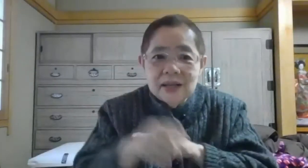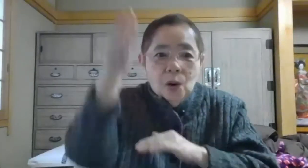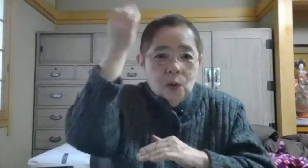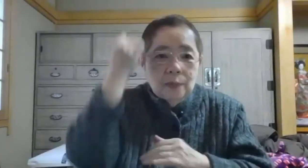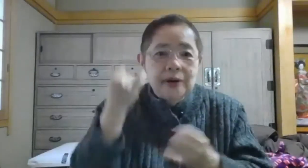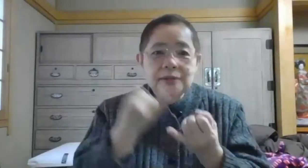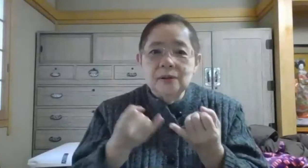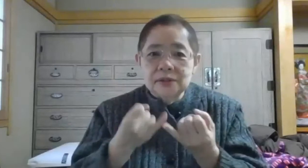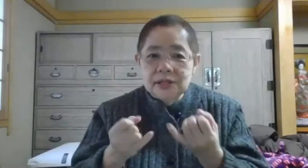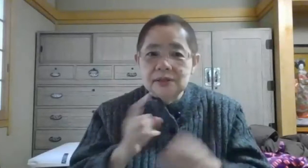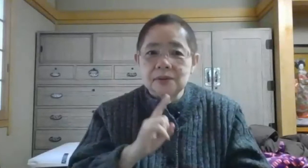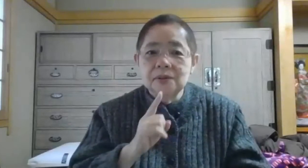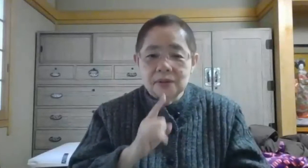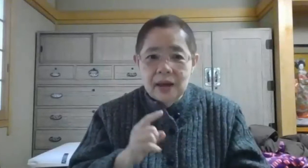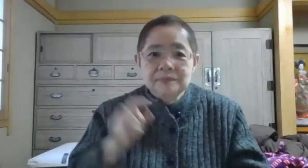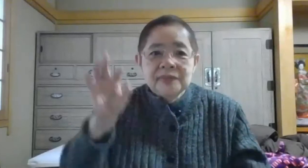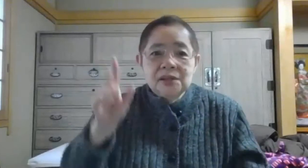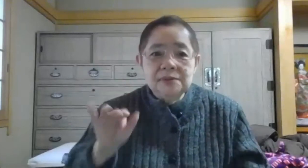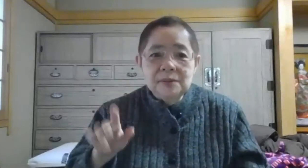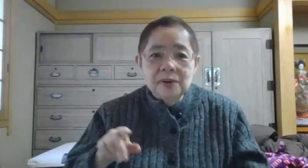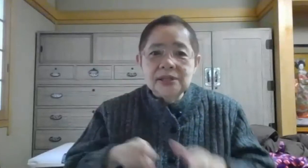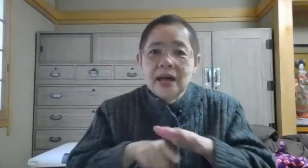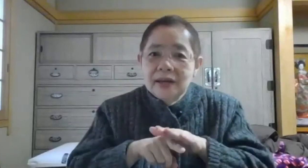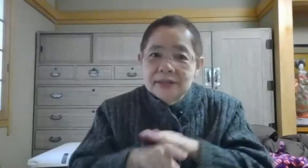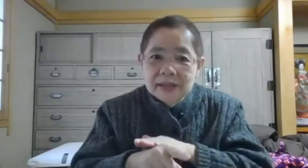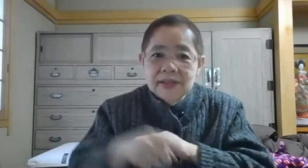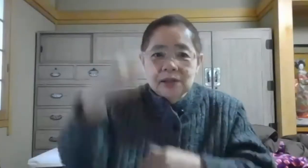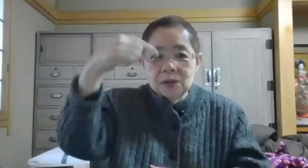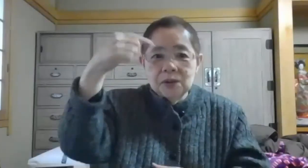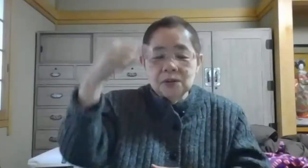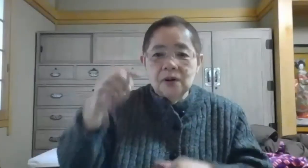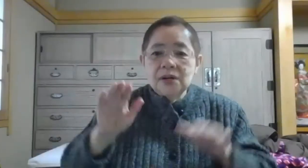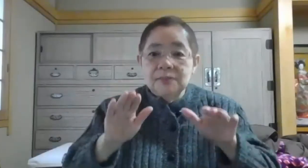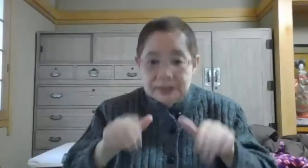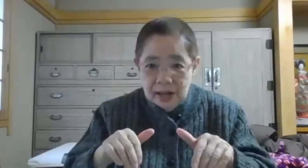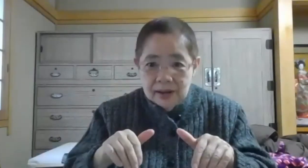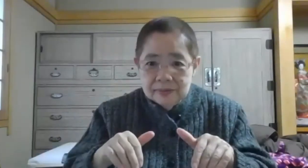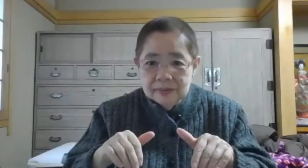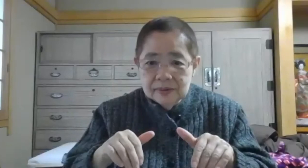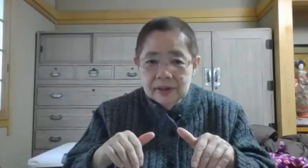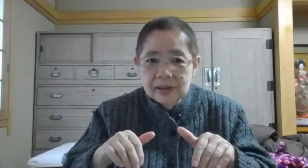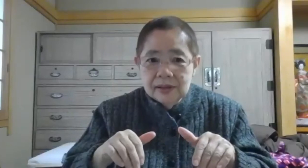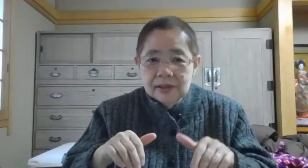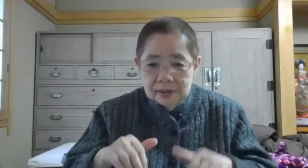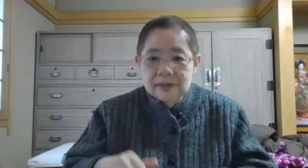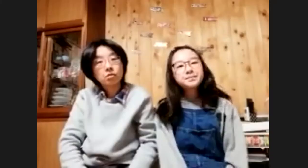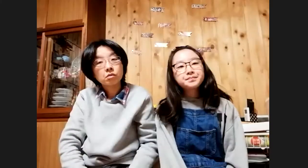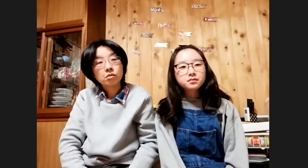覚えるようにというので指文字で先に教育をしましたですから